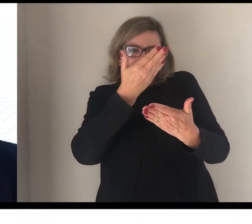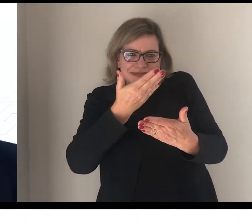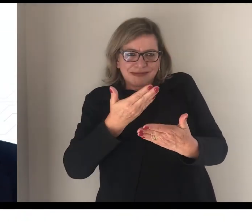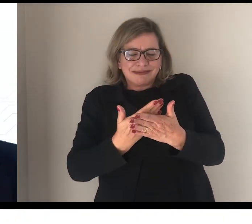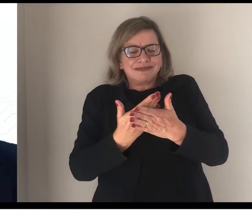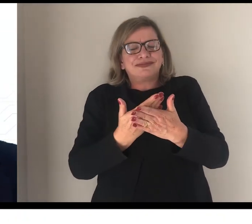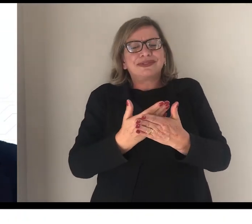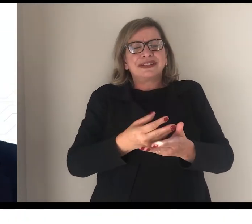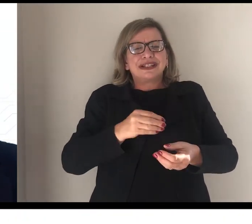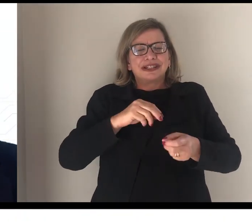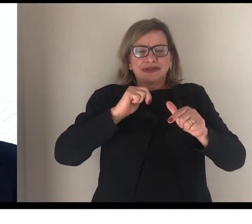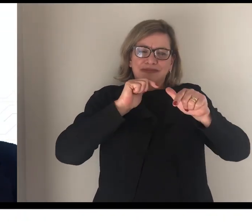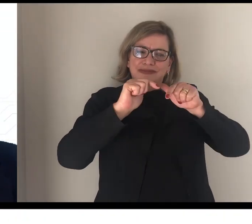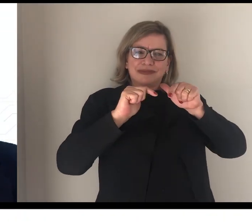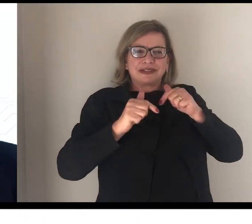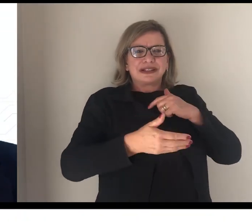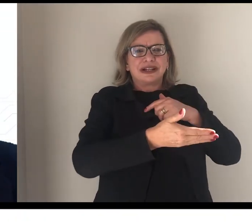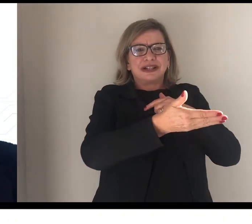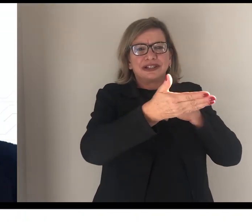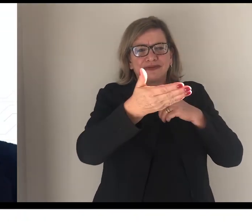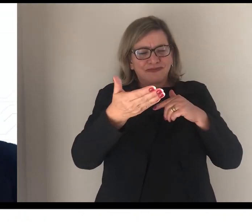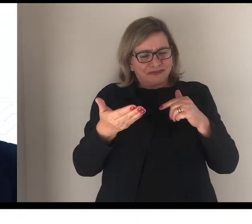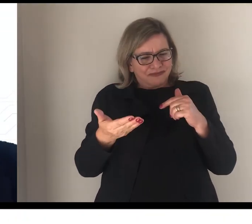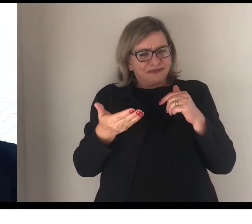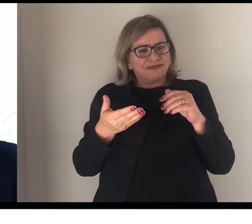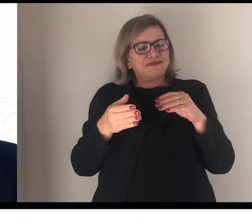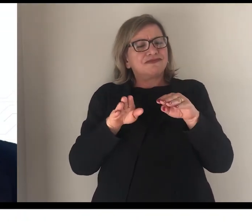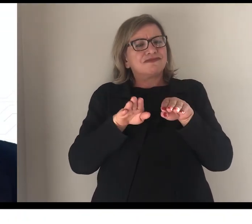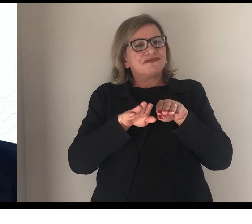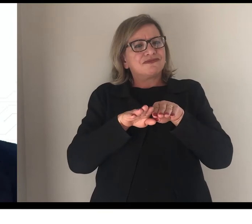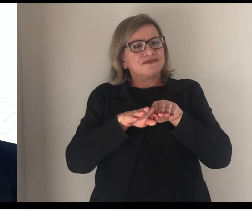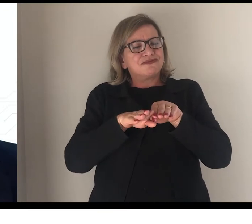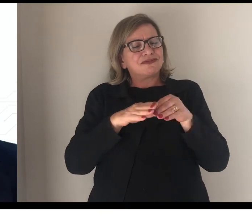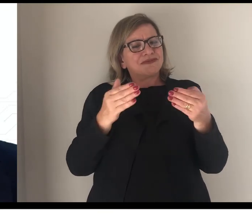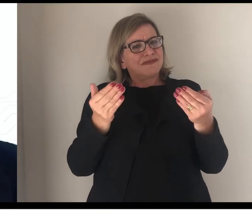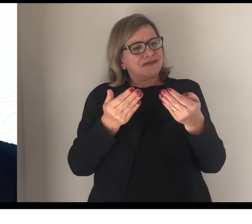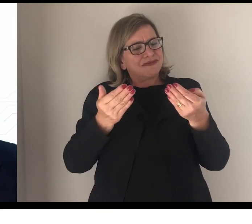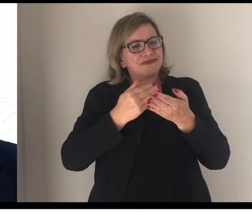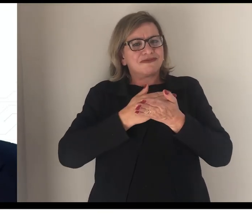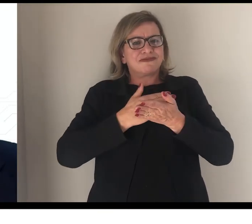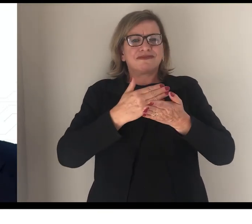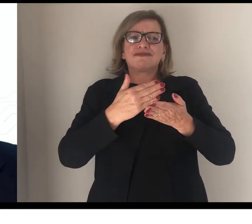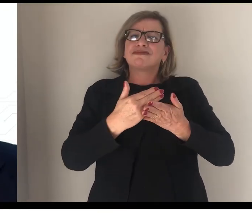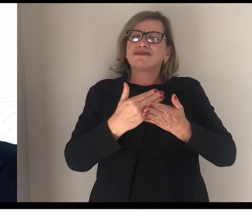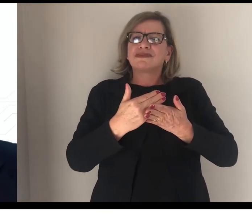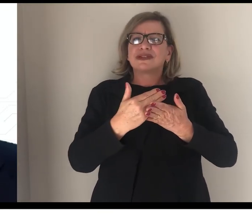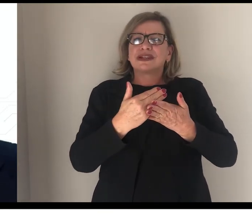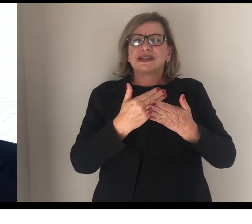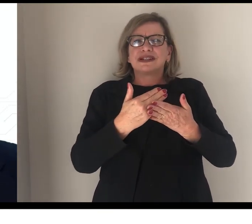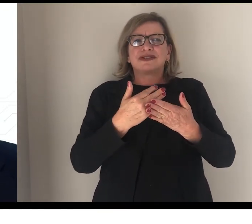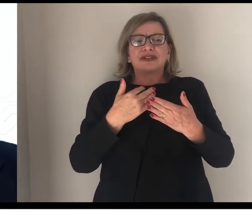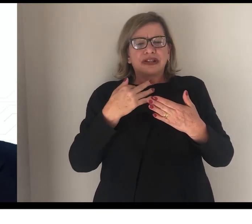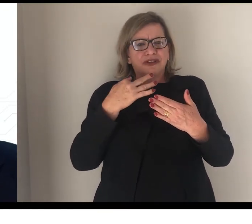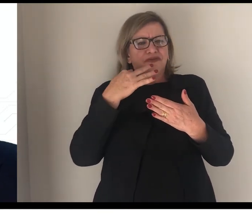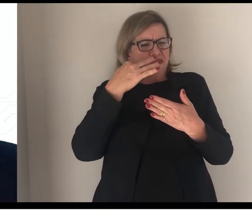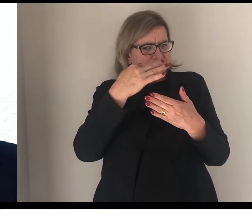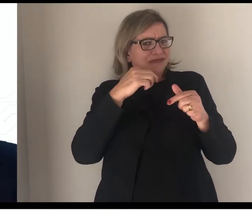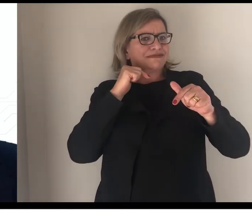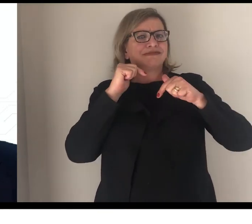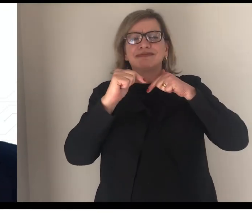a atividade ou a função que vocês, doravante, vão